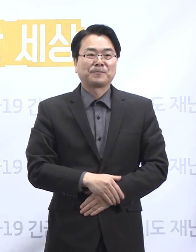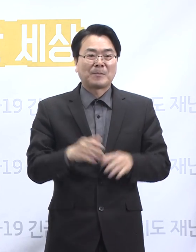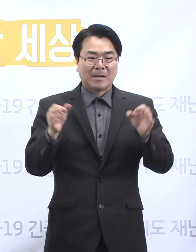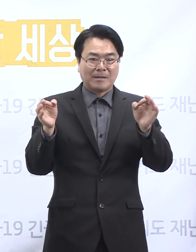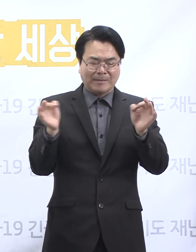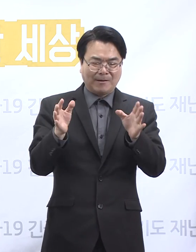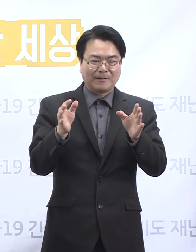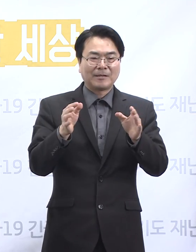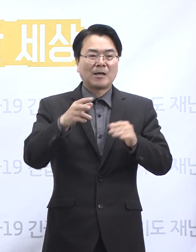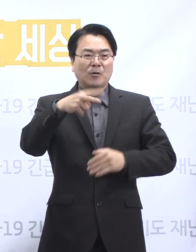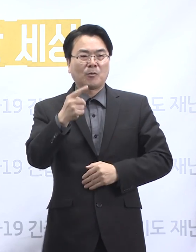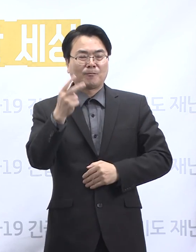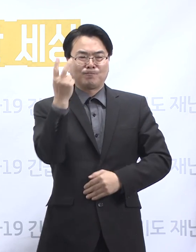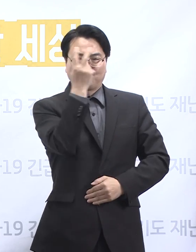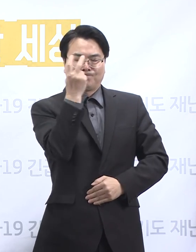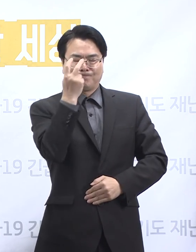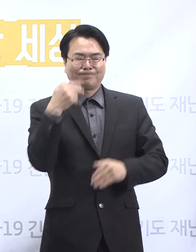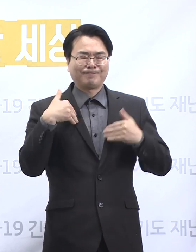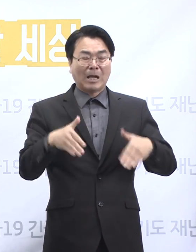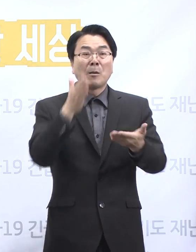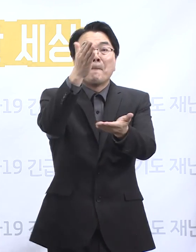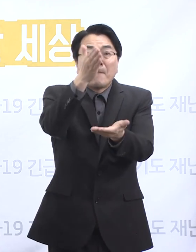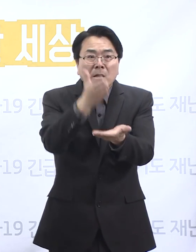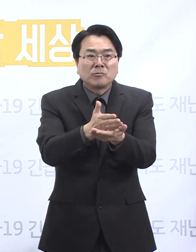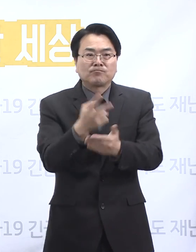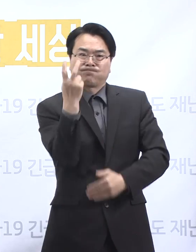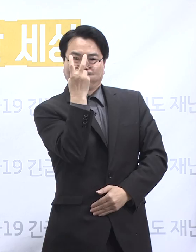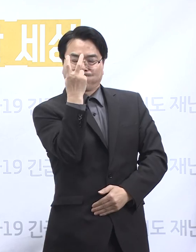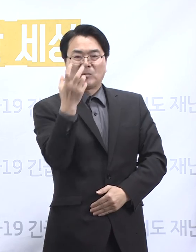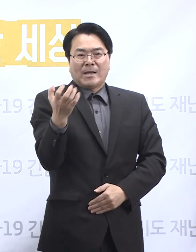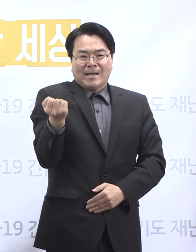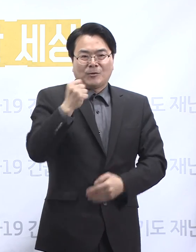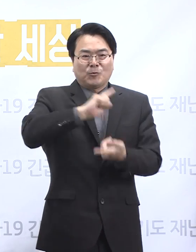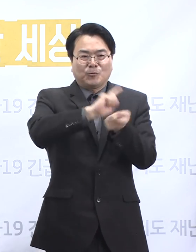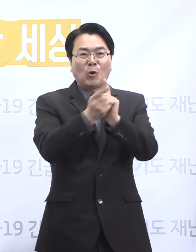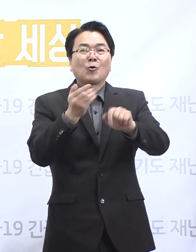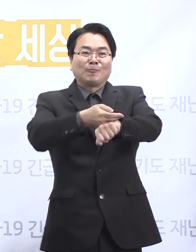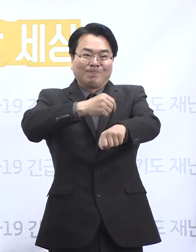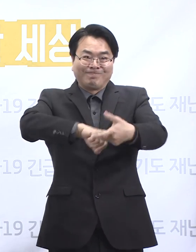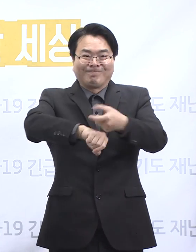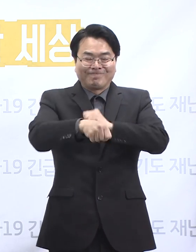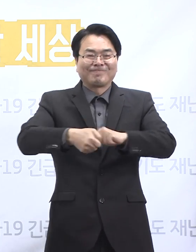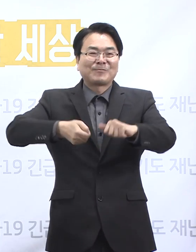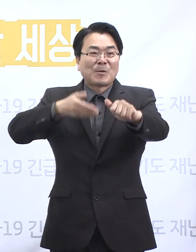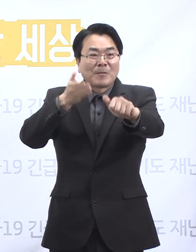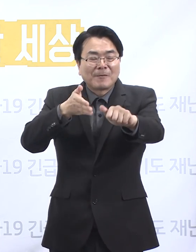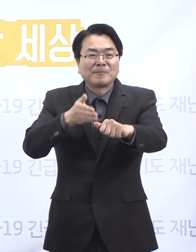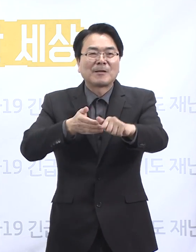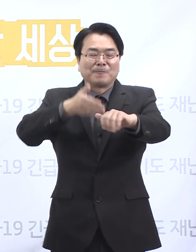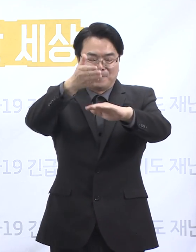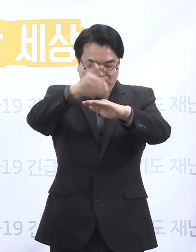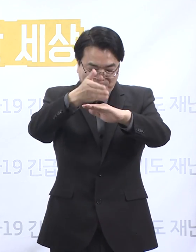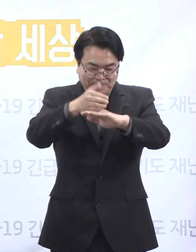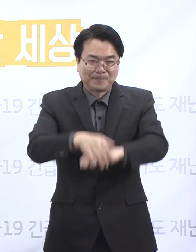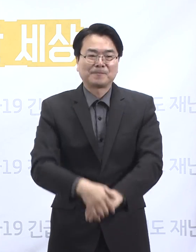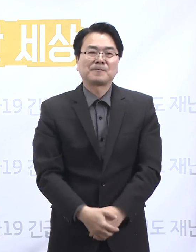경계를 늦추지 마시고 강도 높은 물리적 거리 두기에 적극적으로 참여해 주실 것을 당부드립니다. 감사합니다.